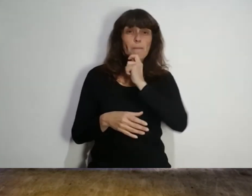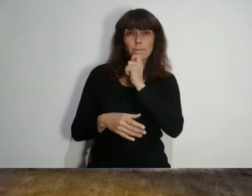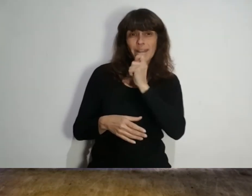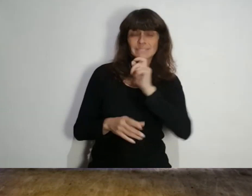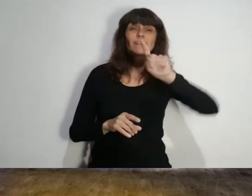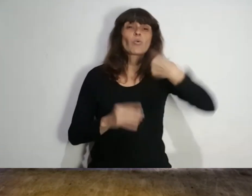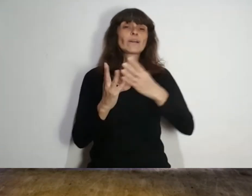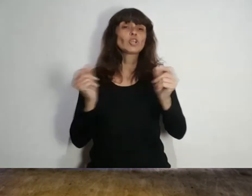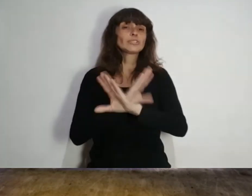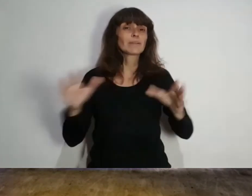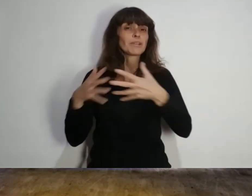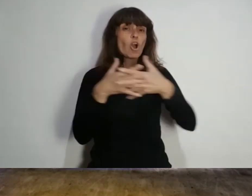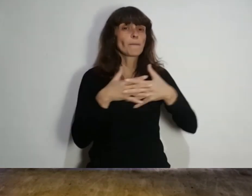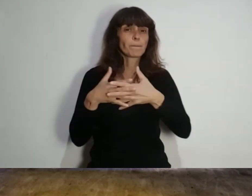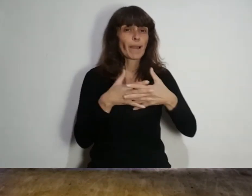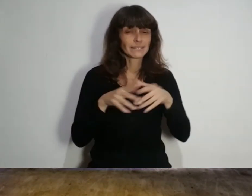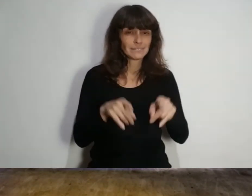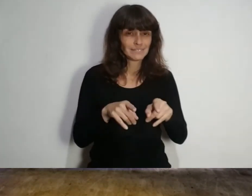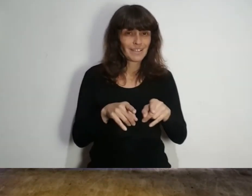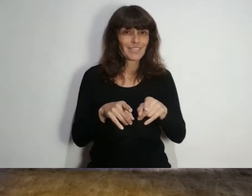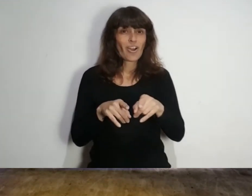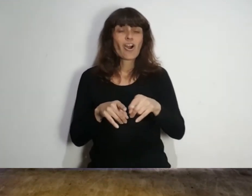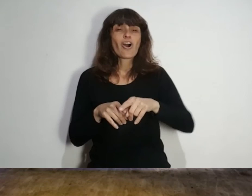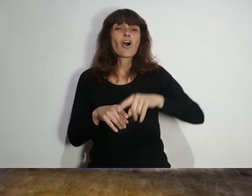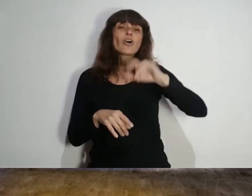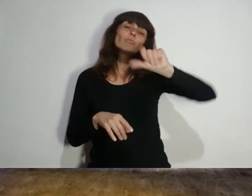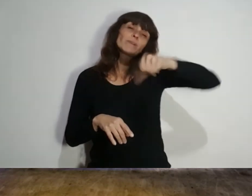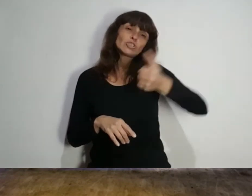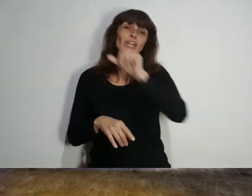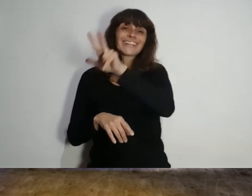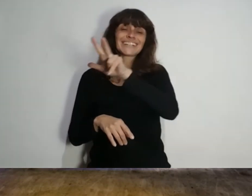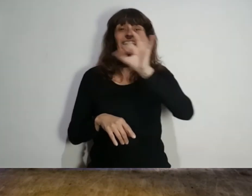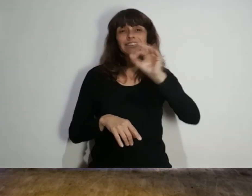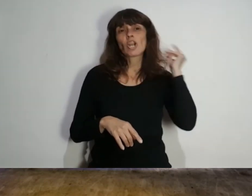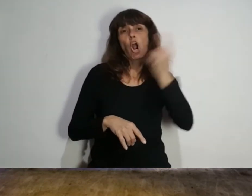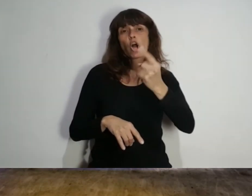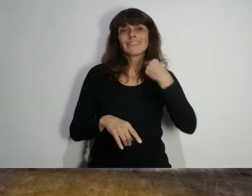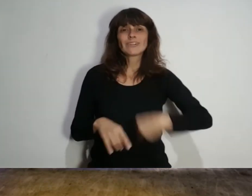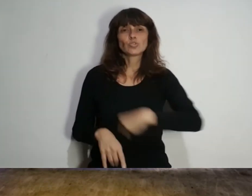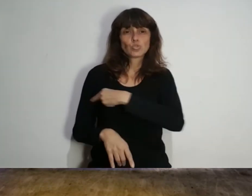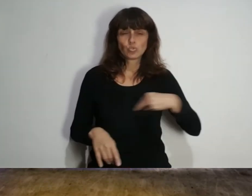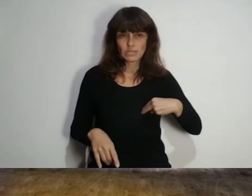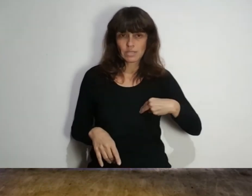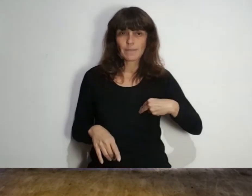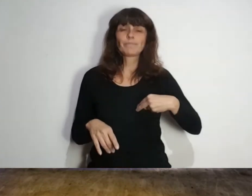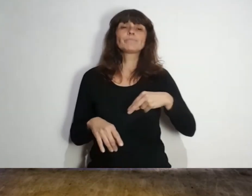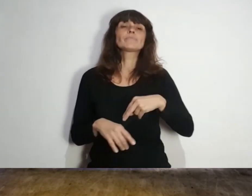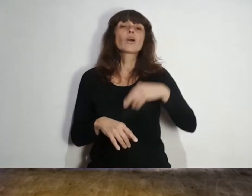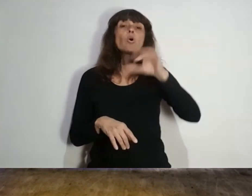la prensa tras su actuación como jugador del partido en la victoria por 3 a 0 contra Suiza. La UEFA